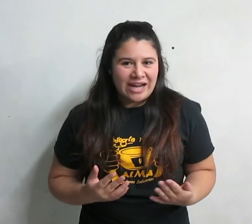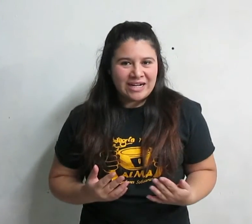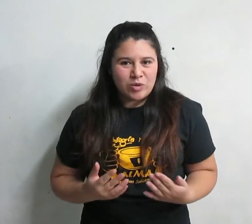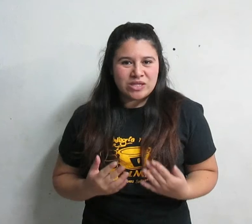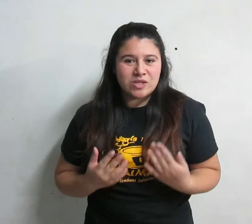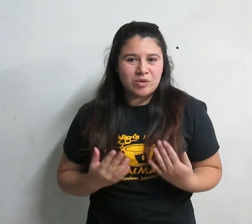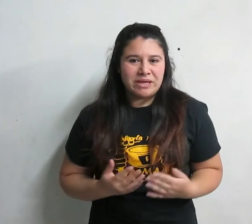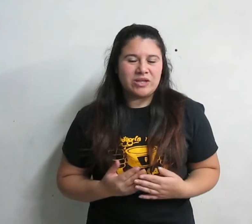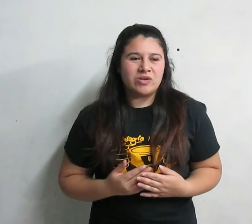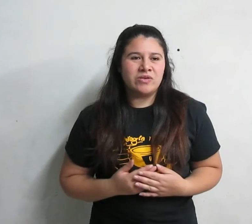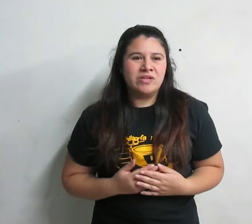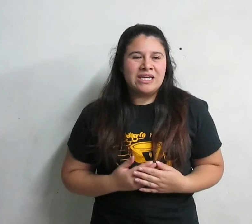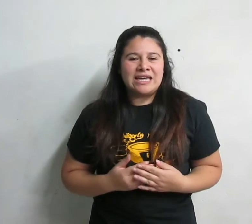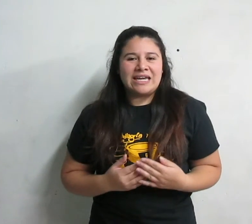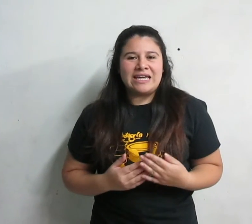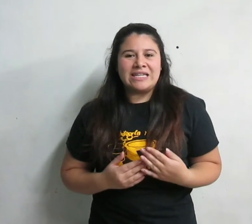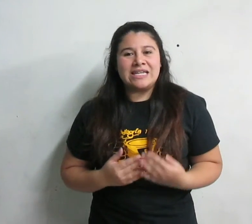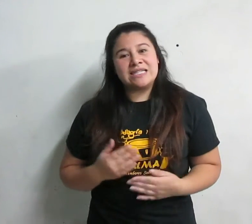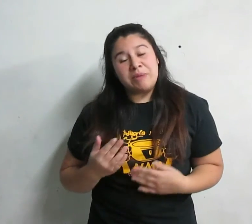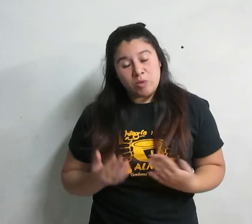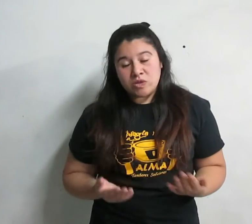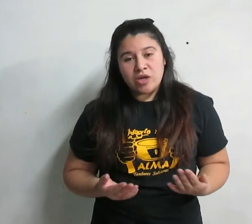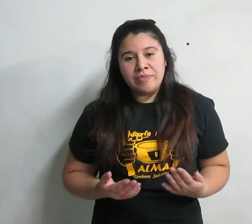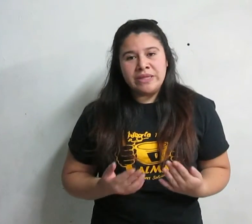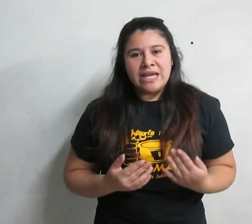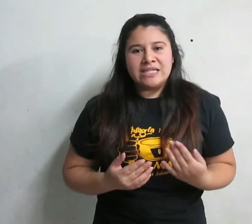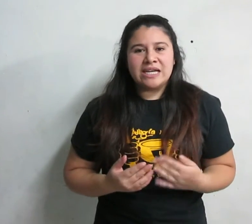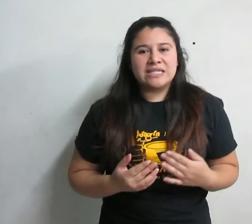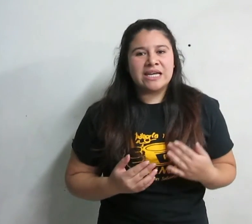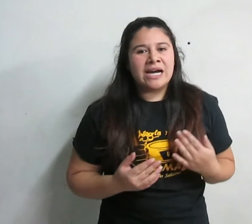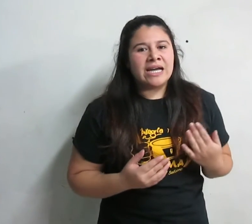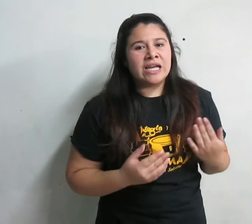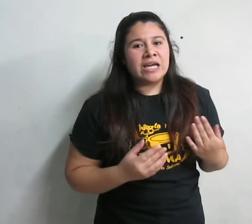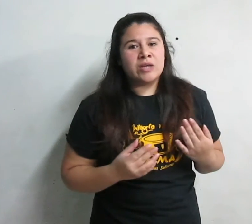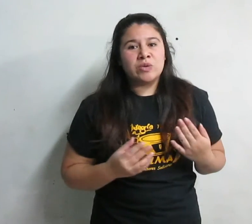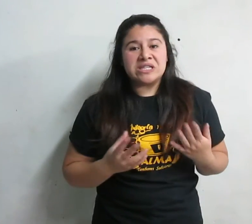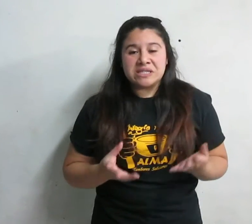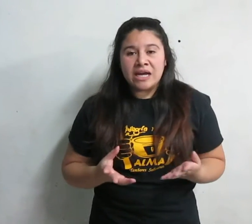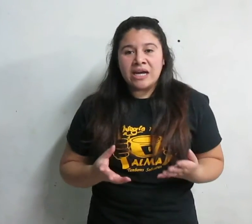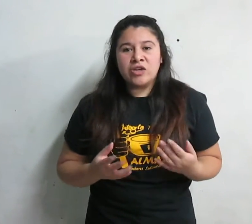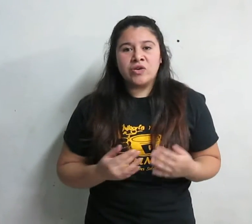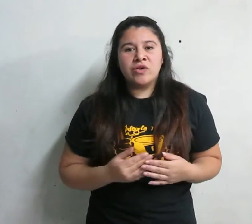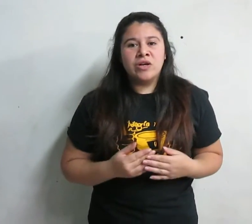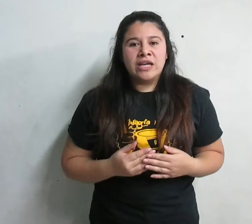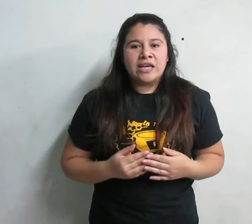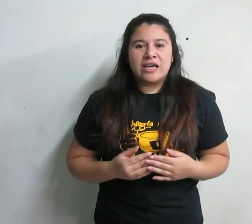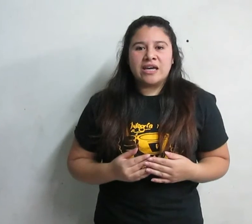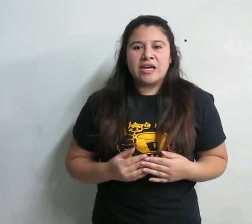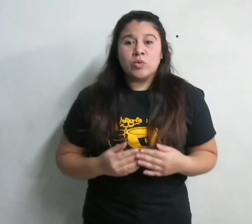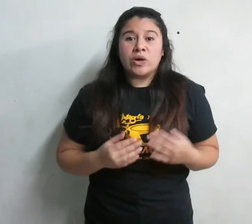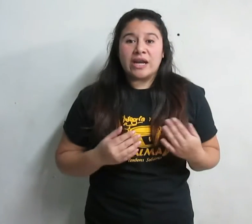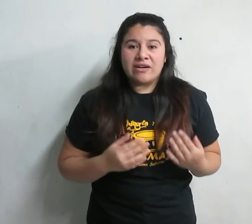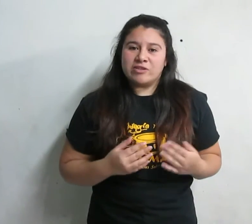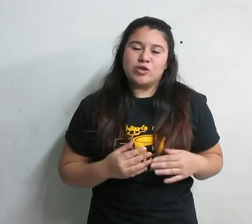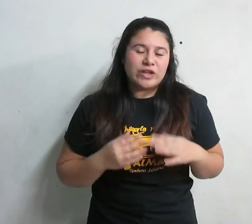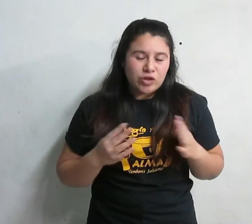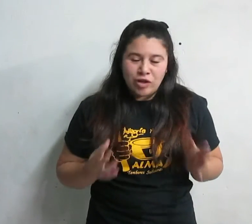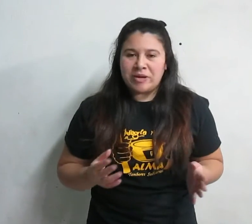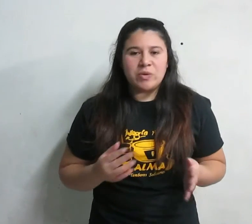un instrumento de percusión, ya sea en un ensayo, sobre todo para un